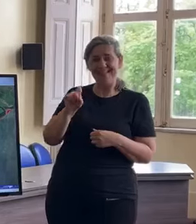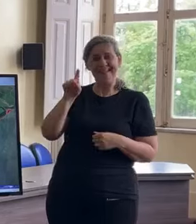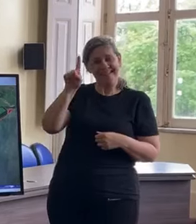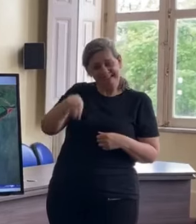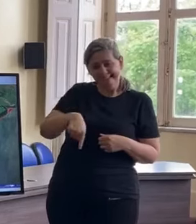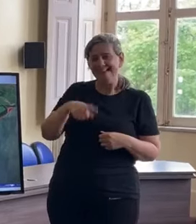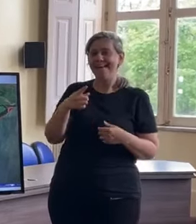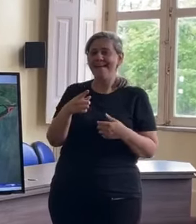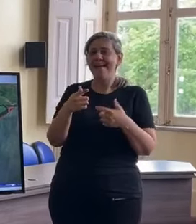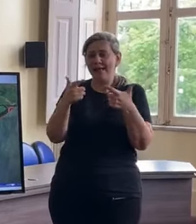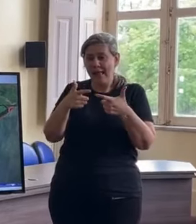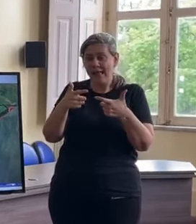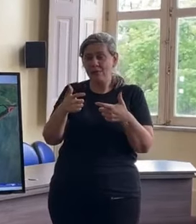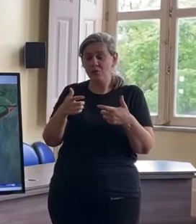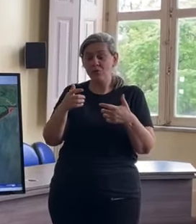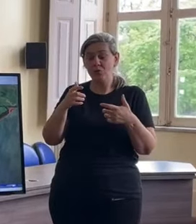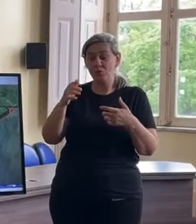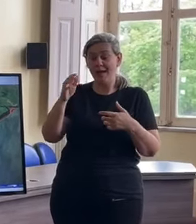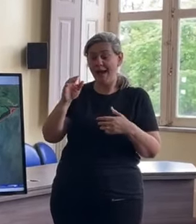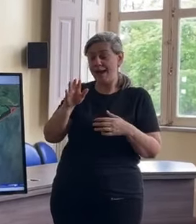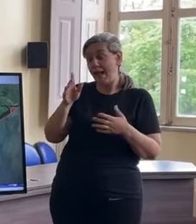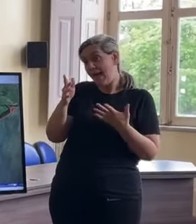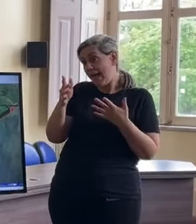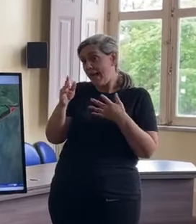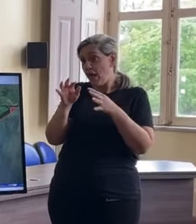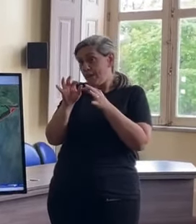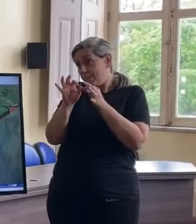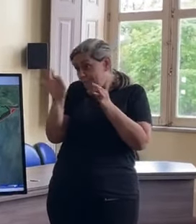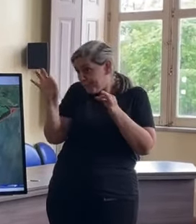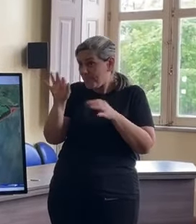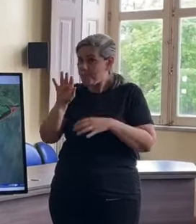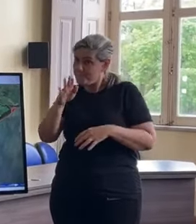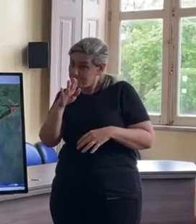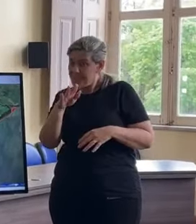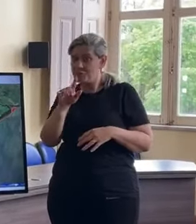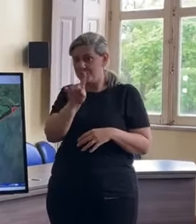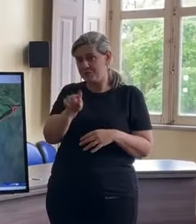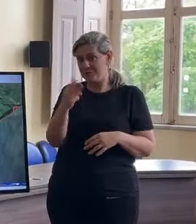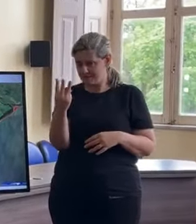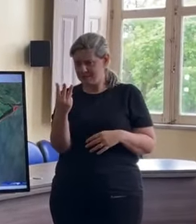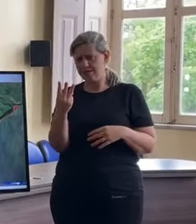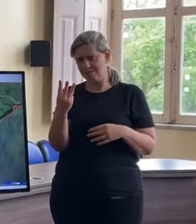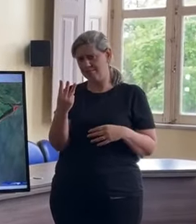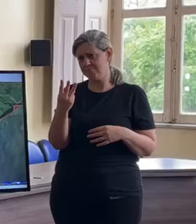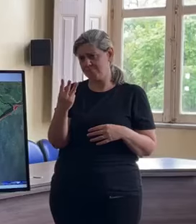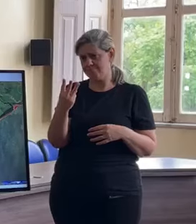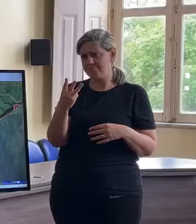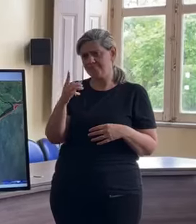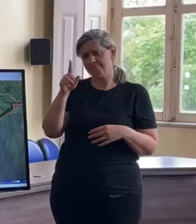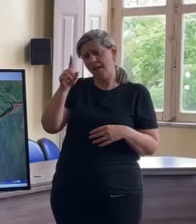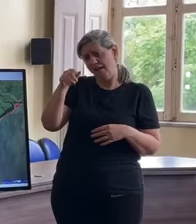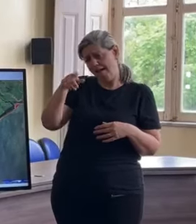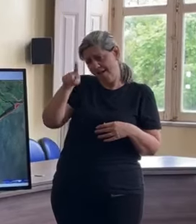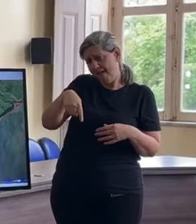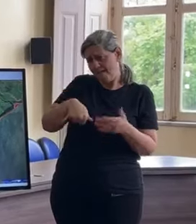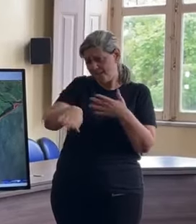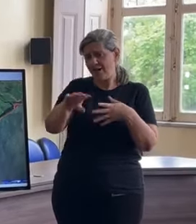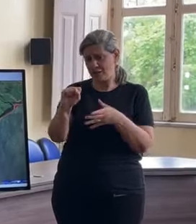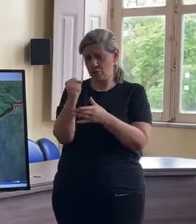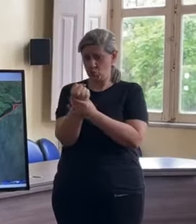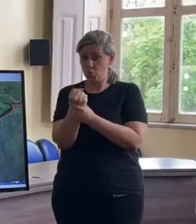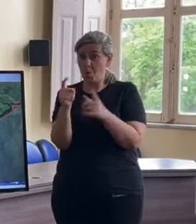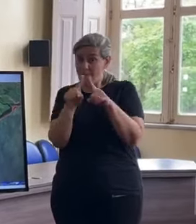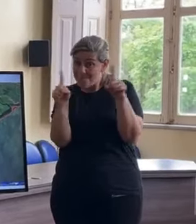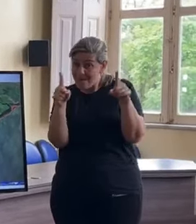que deve permanecer segura ou com uma lâmina de água muito baixa. Onde está vermelho é uma área